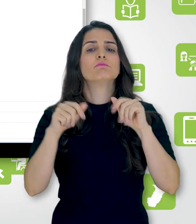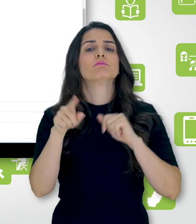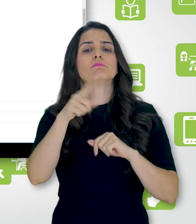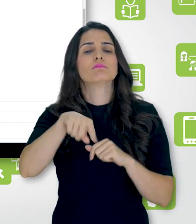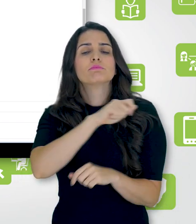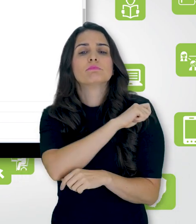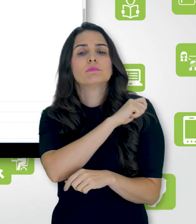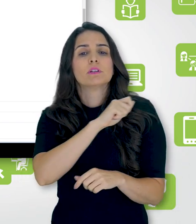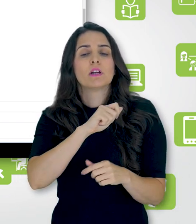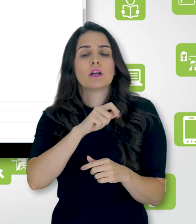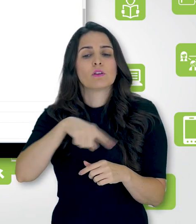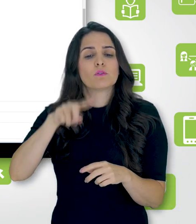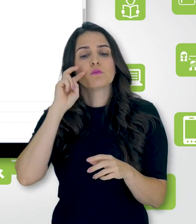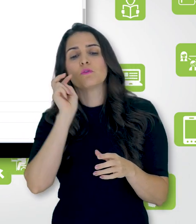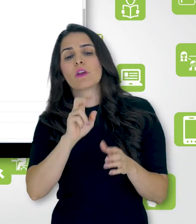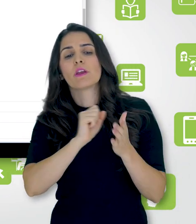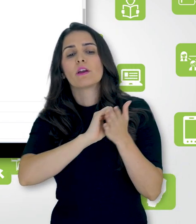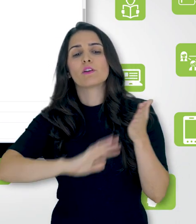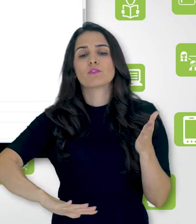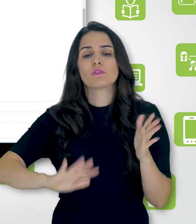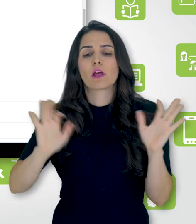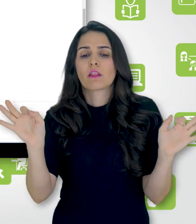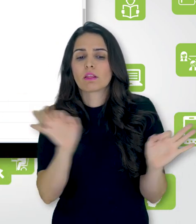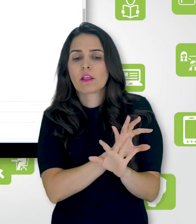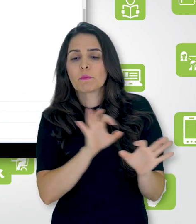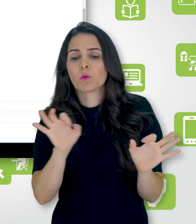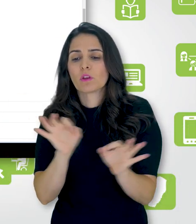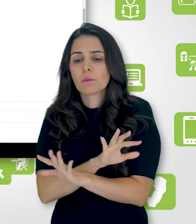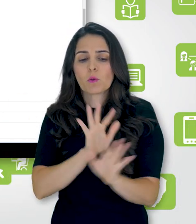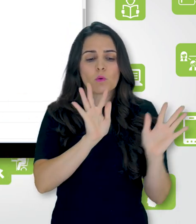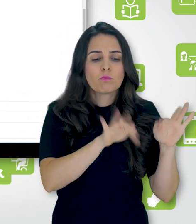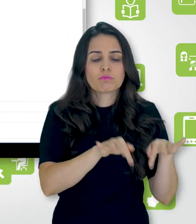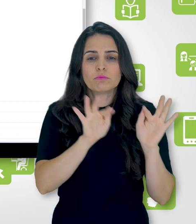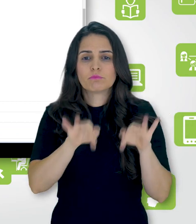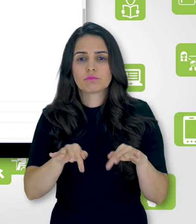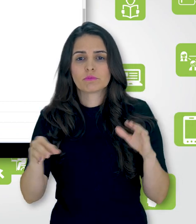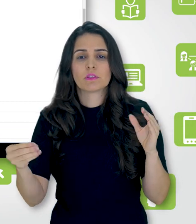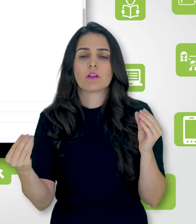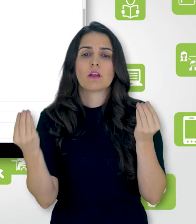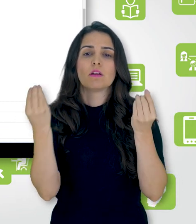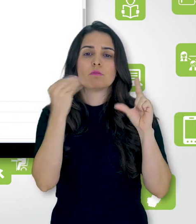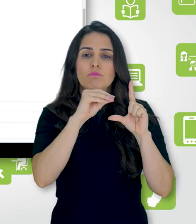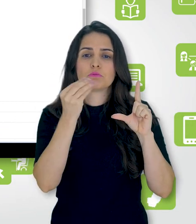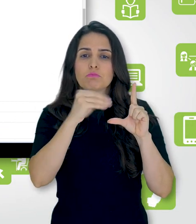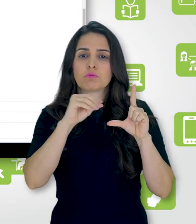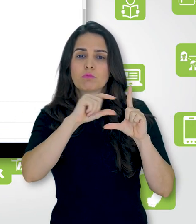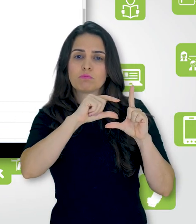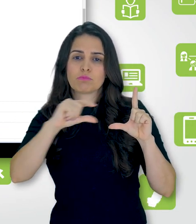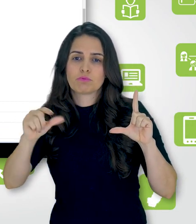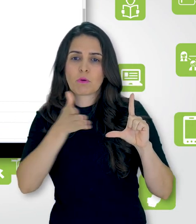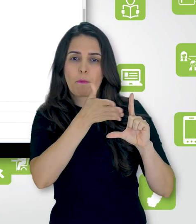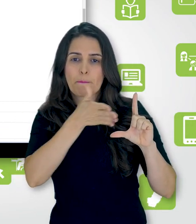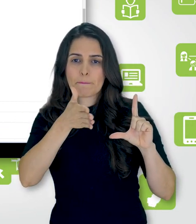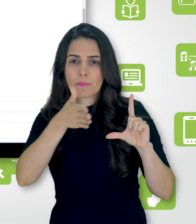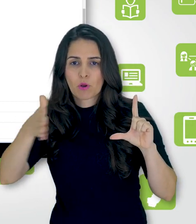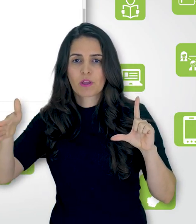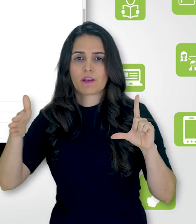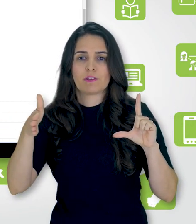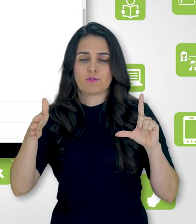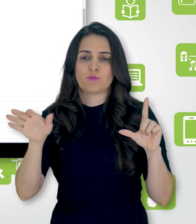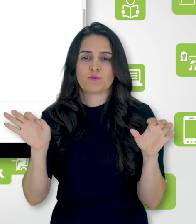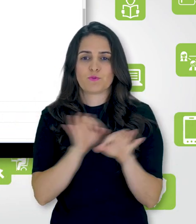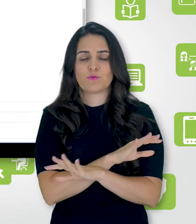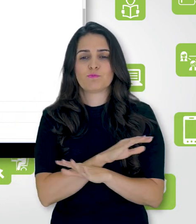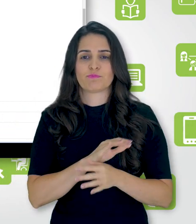as atividades com conclusão já entrem no bloco progresso de conclusão, na barrinha de